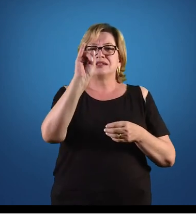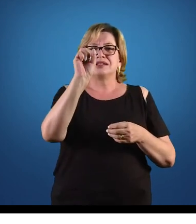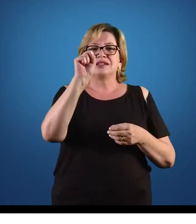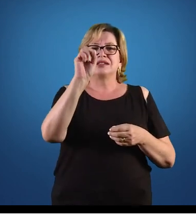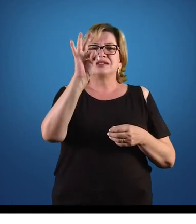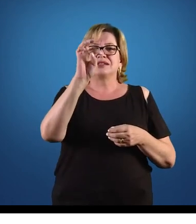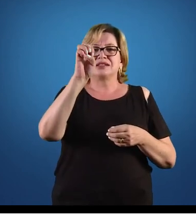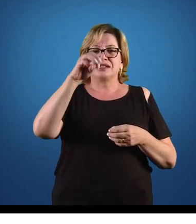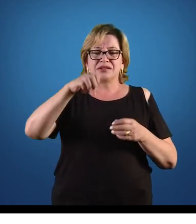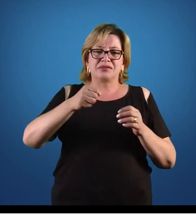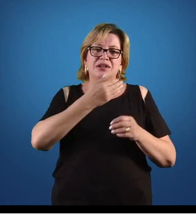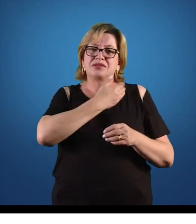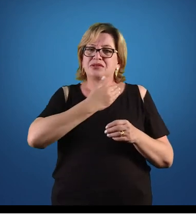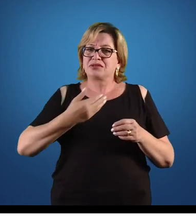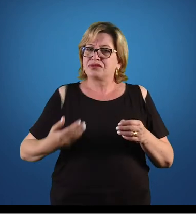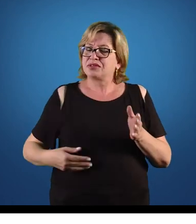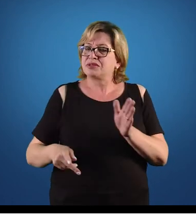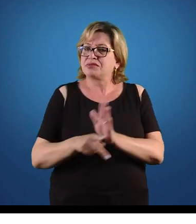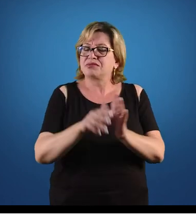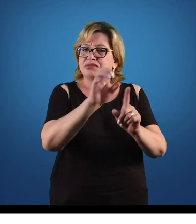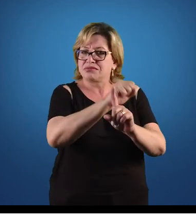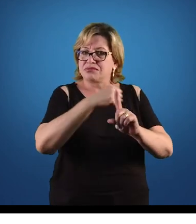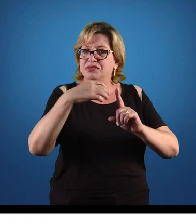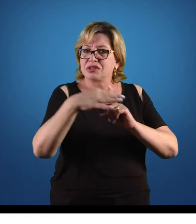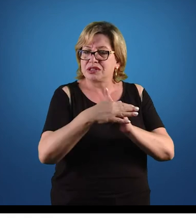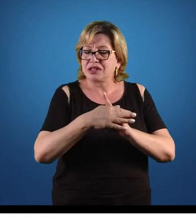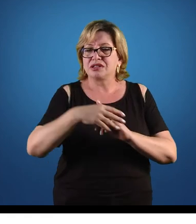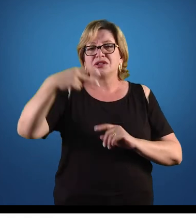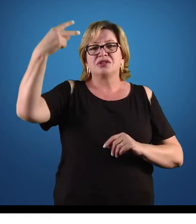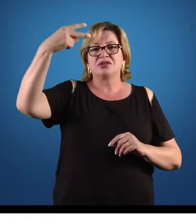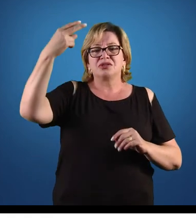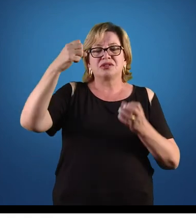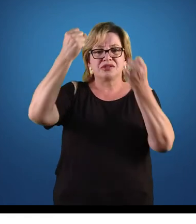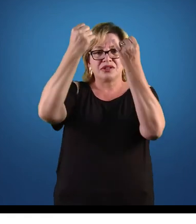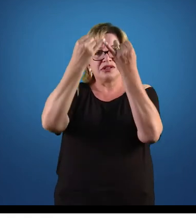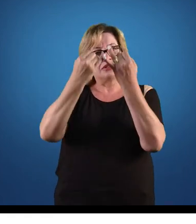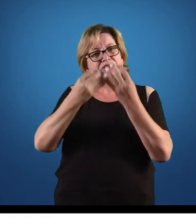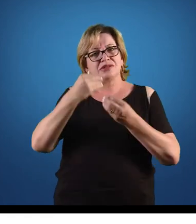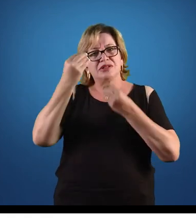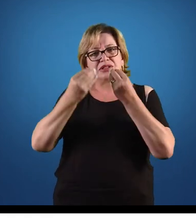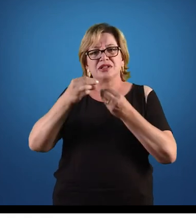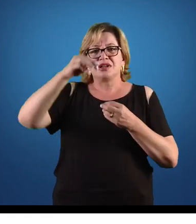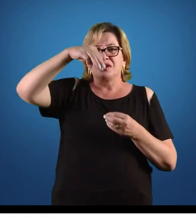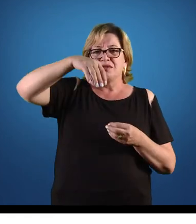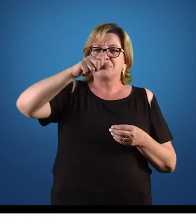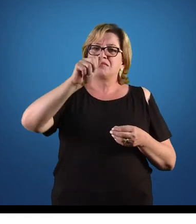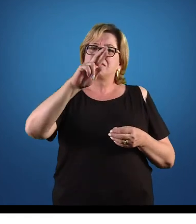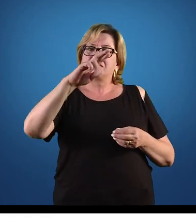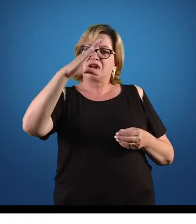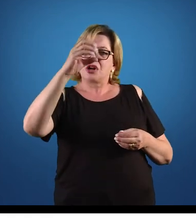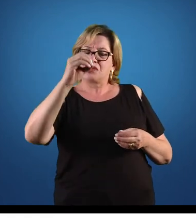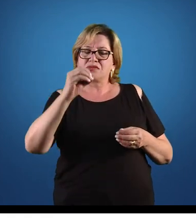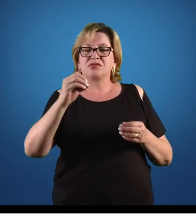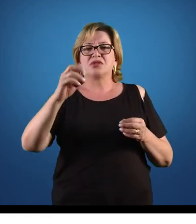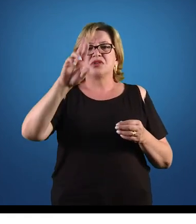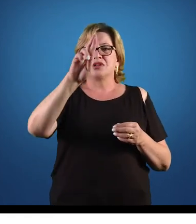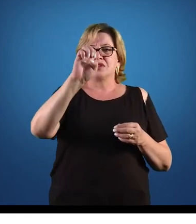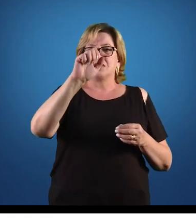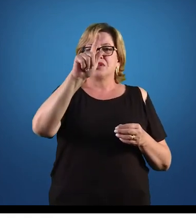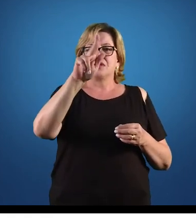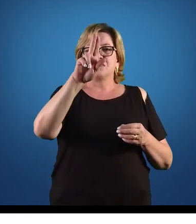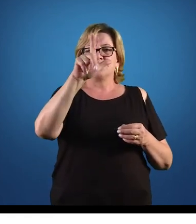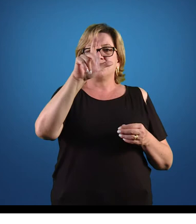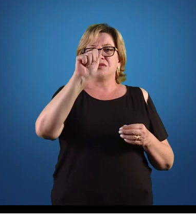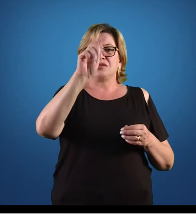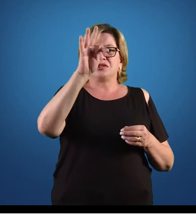vamos chamar assim, do Estado e a sociedade, né, e o capítulo 2, que vai tratar do marco regulatório brasileiro.